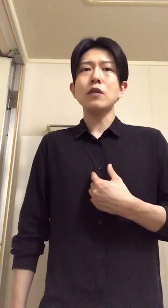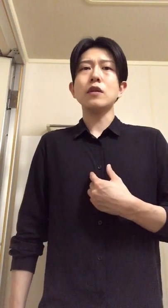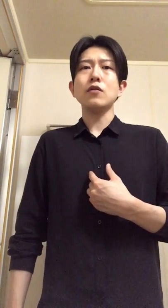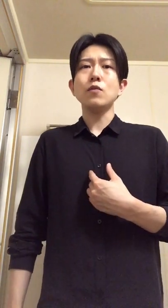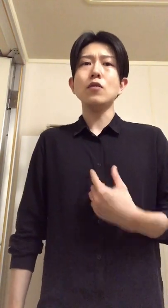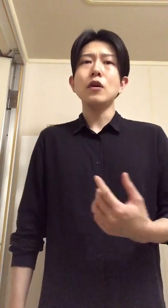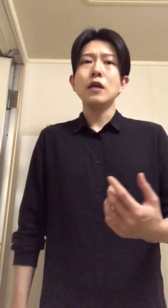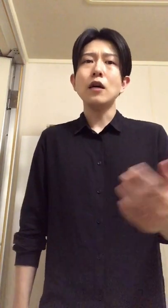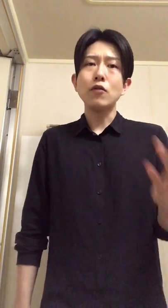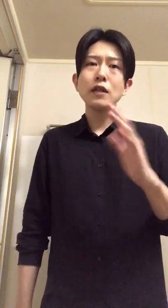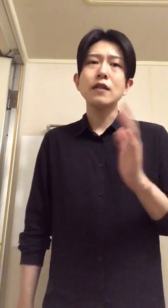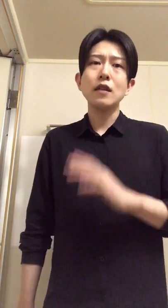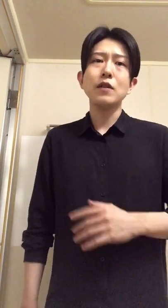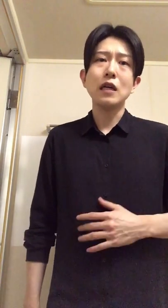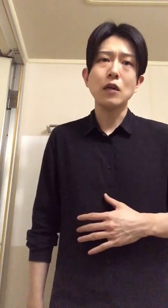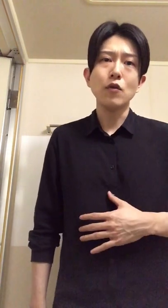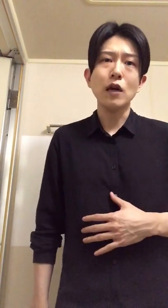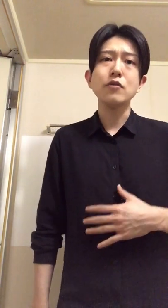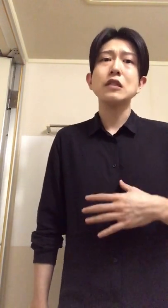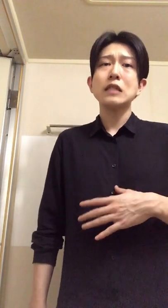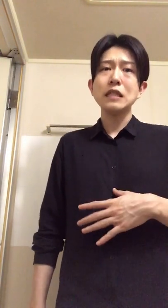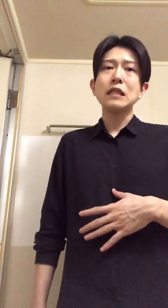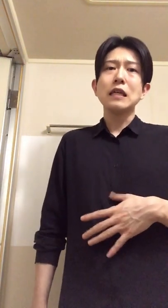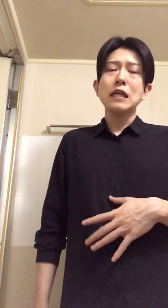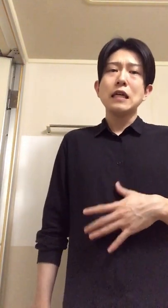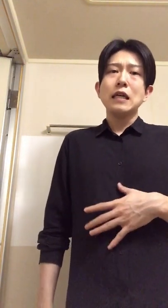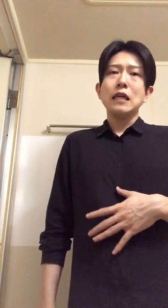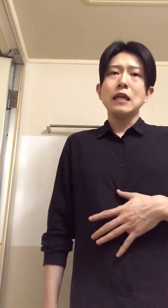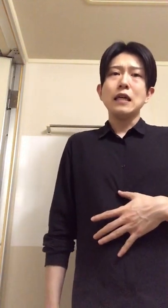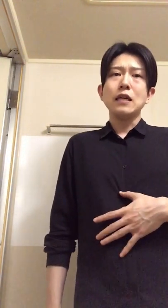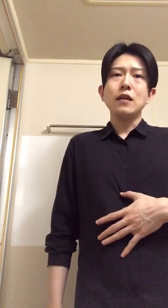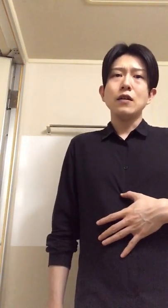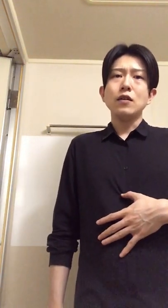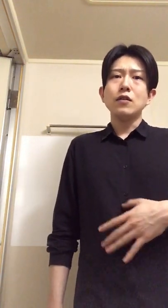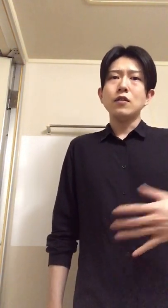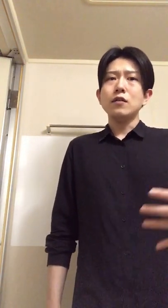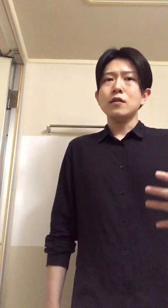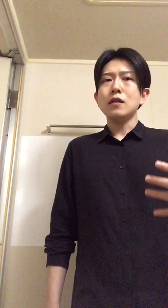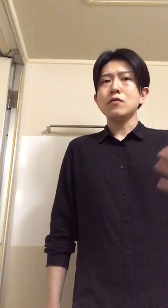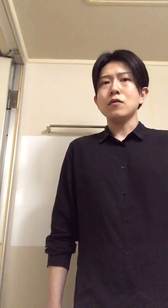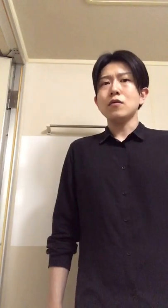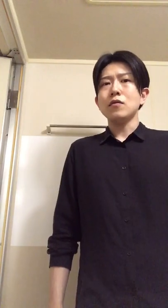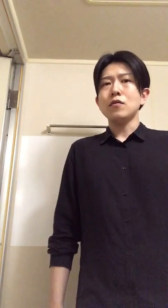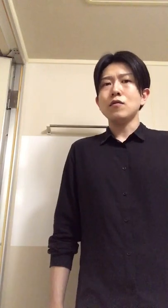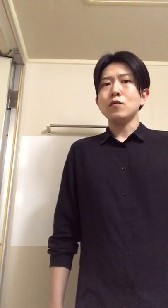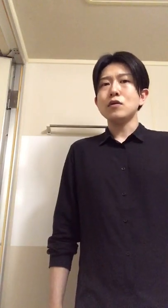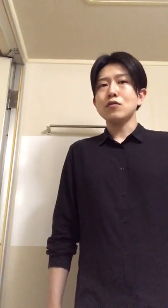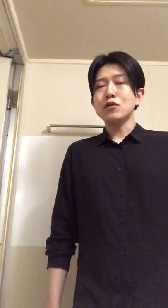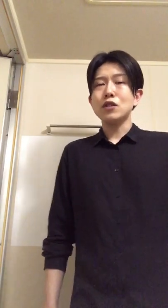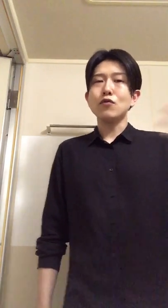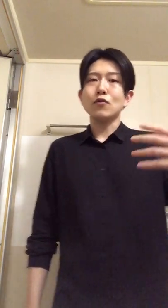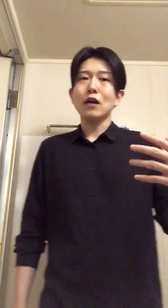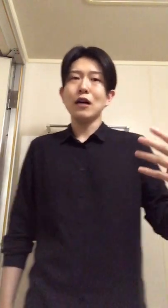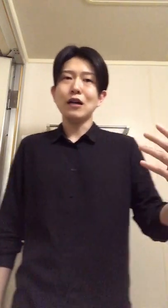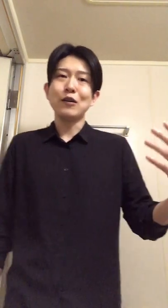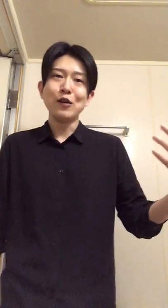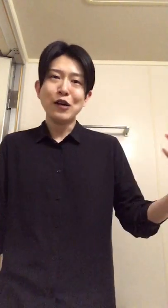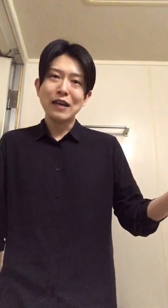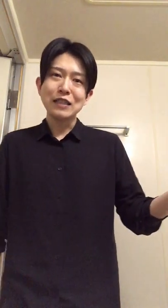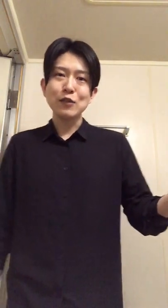もあるけれどもいや俺なんてみたいなのもあるしえーなんつんだろう別にそのちんことかあのち